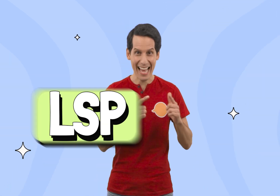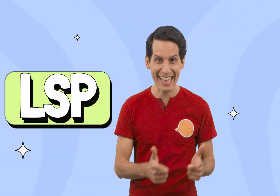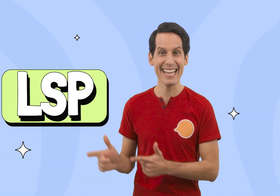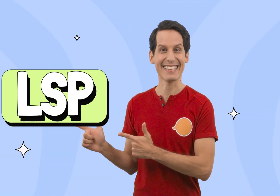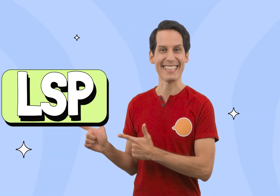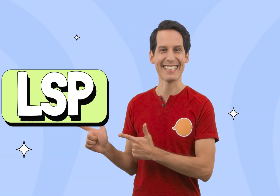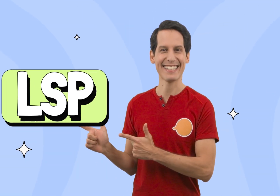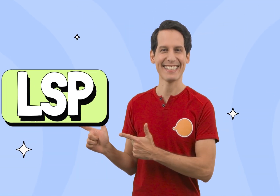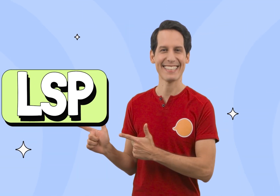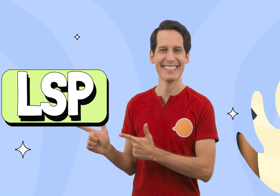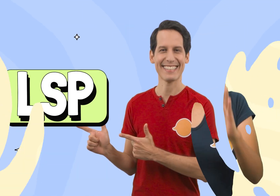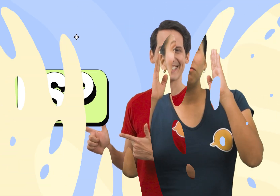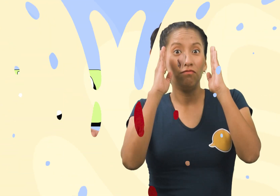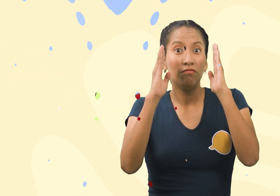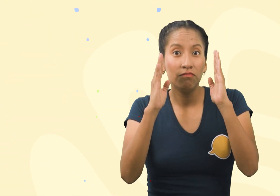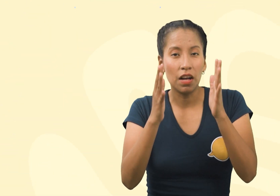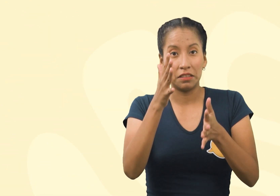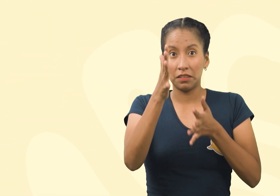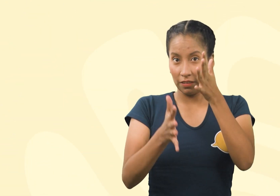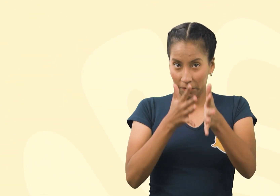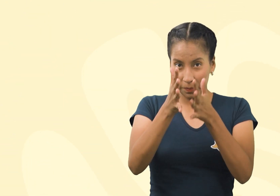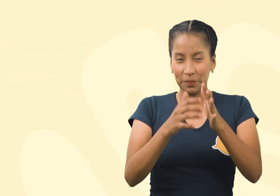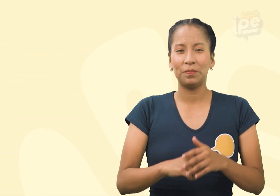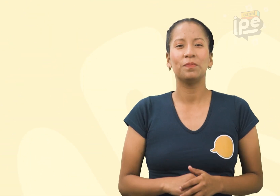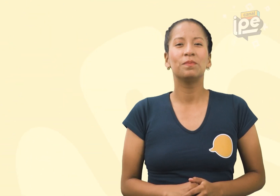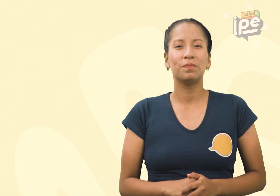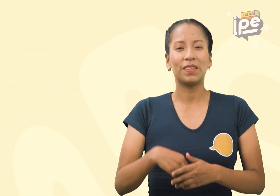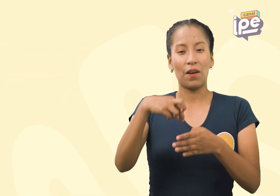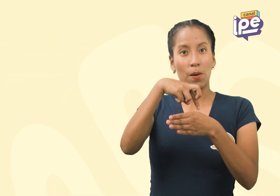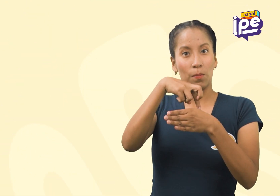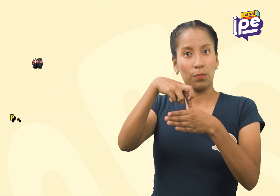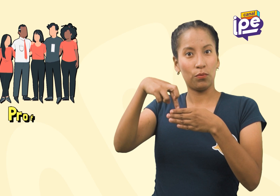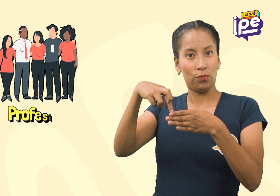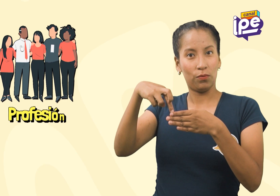¡Adelante! Esta es la seña para profesión.